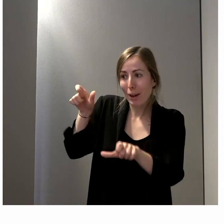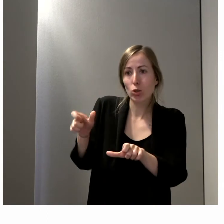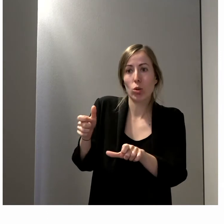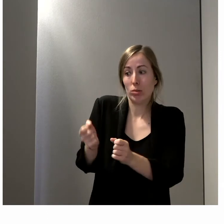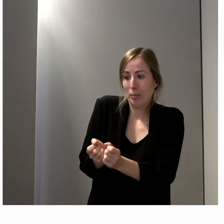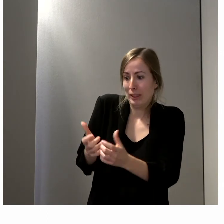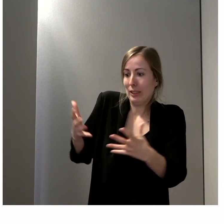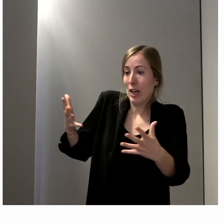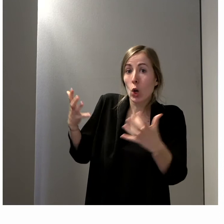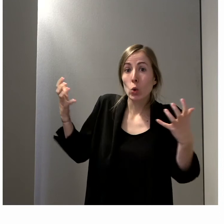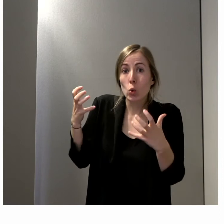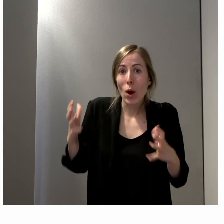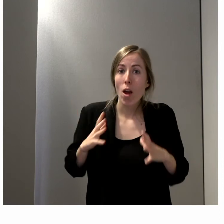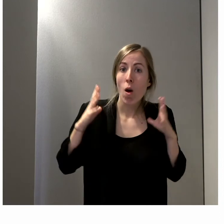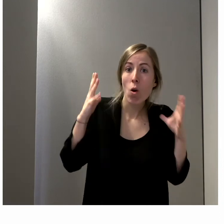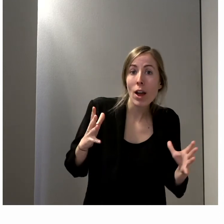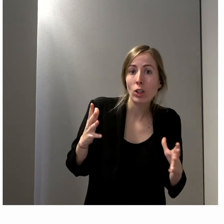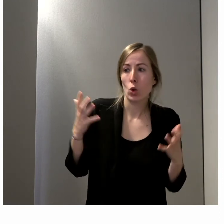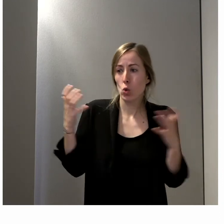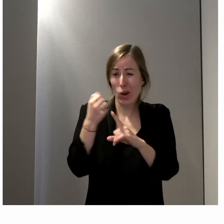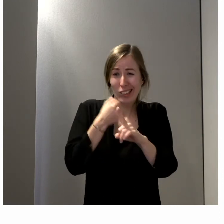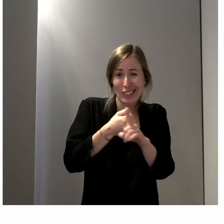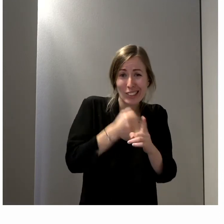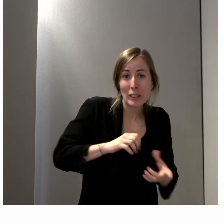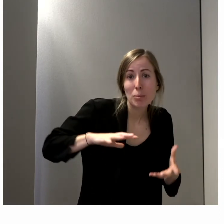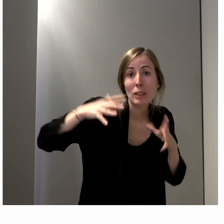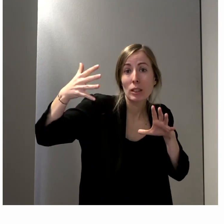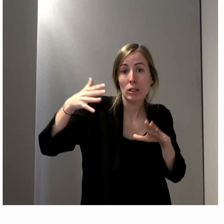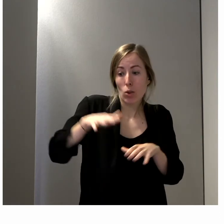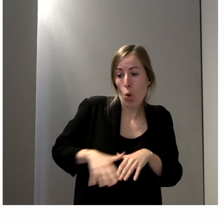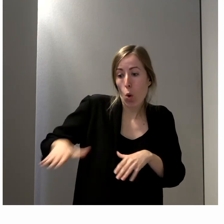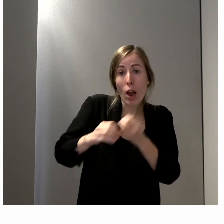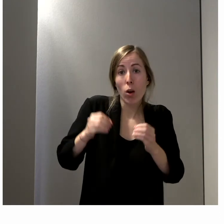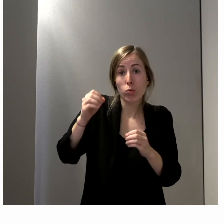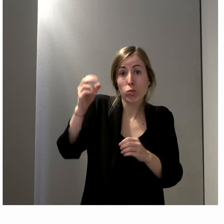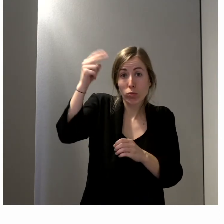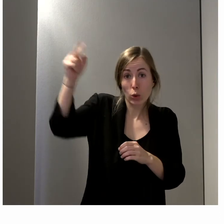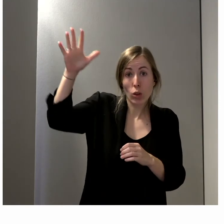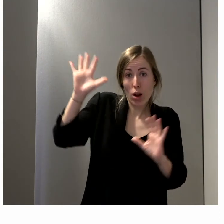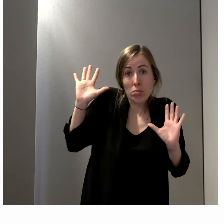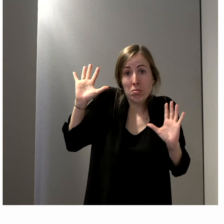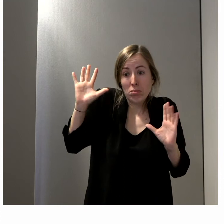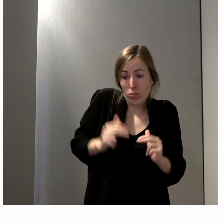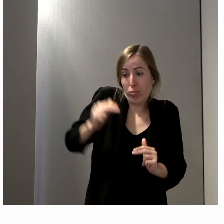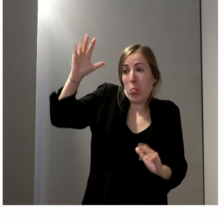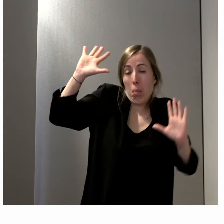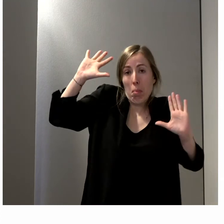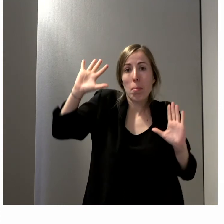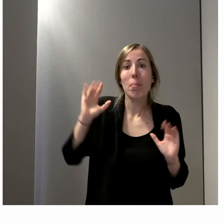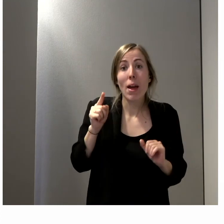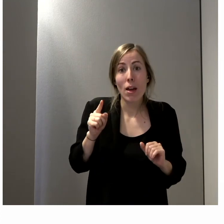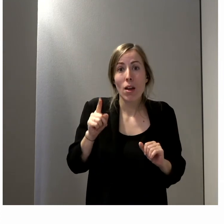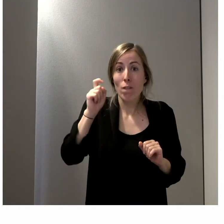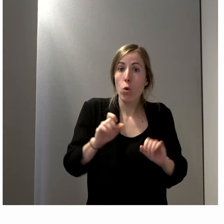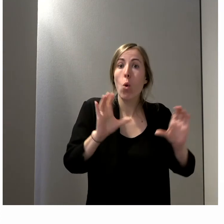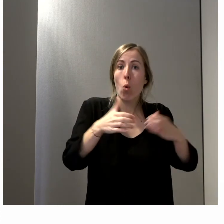vouloir s'engager, de faire bouger les choses positivement à l'échelon local ou national et il est important que les